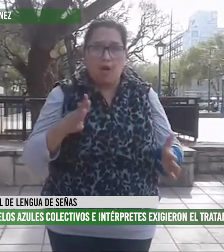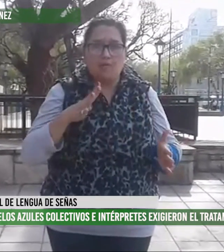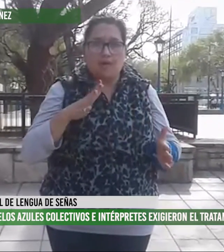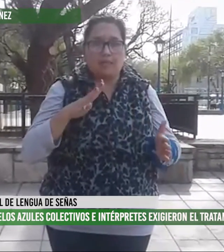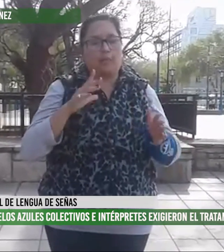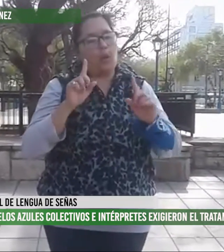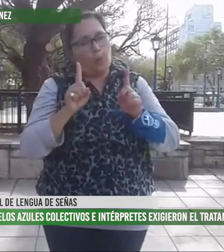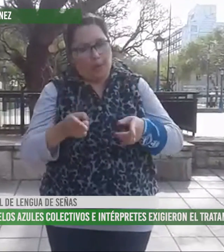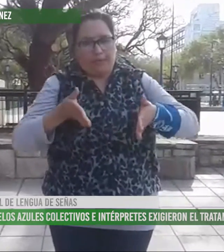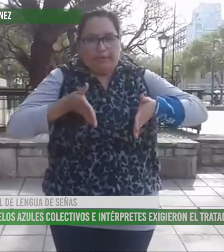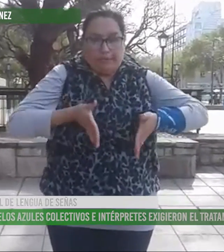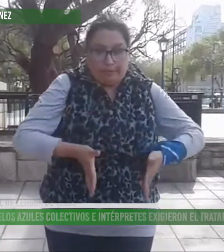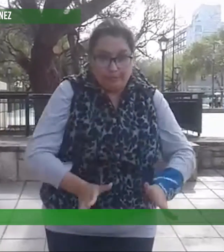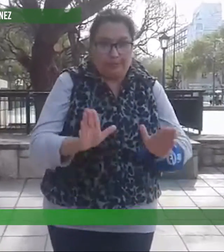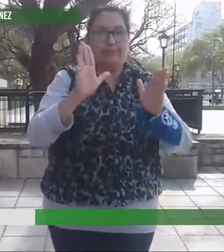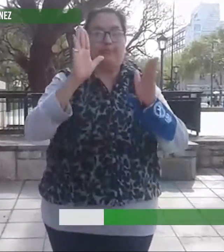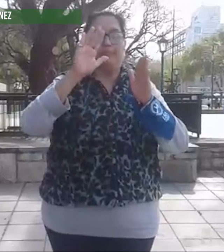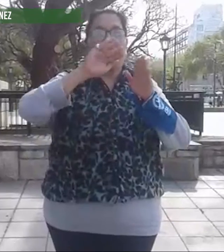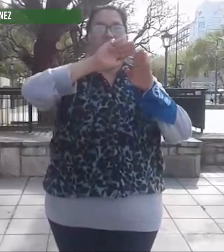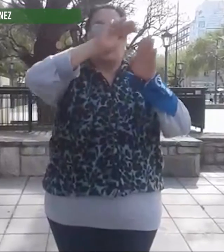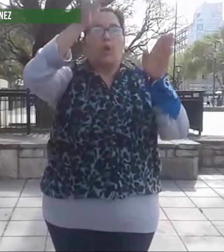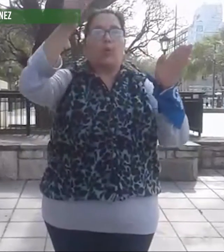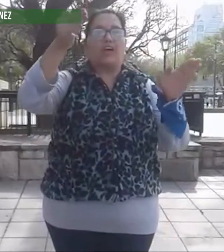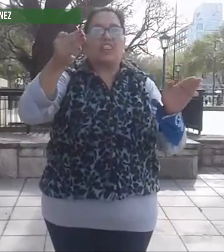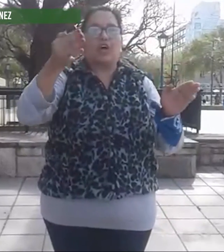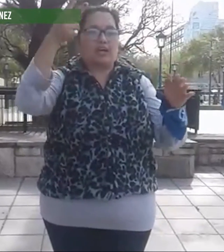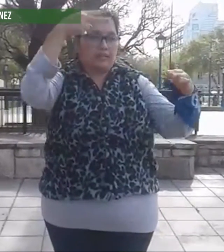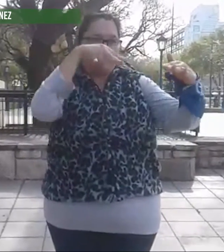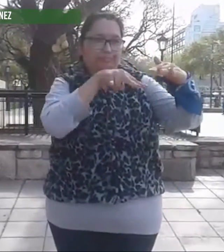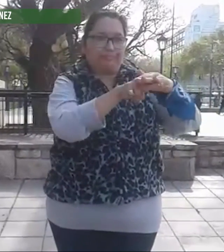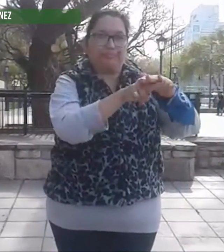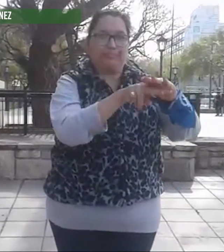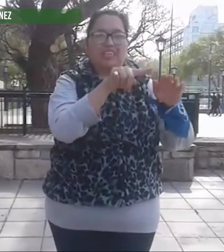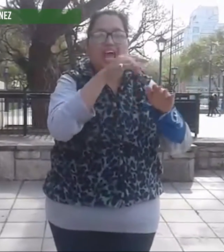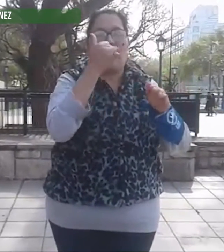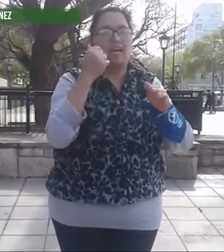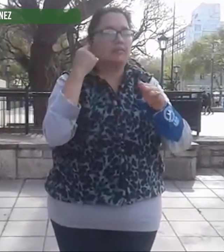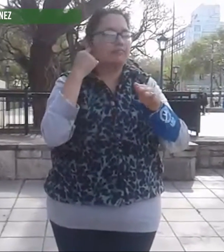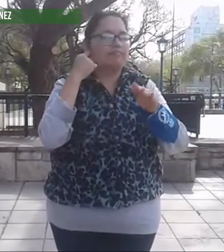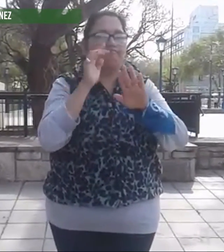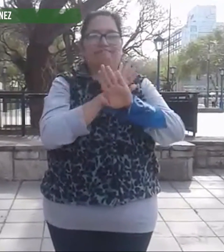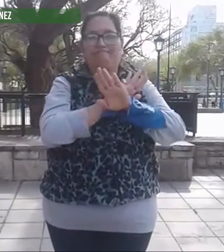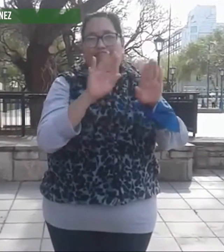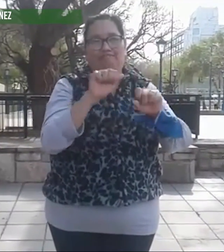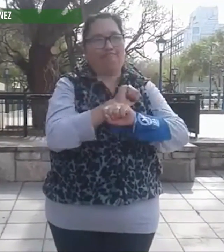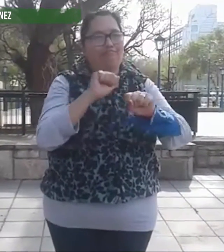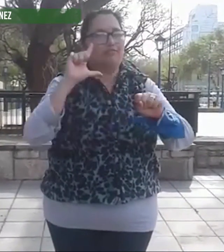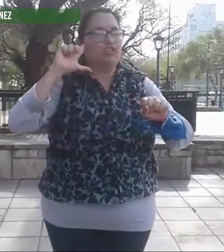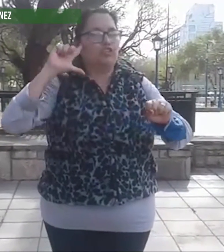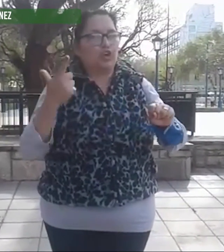Mi mamá se sorprendió con eso, se asustó por supuesto, y ya yo nací. Tuve que ir a una incubadora, y estuve ahí. Ese